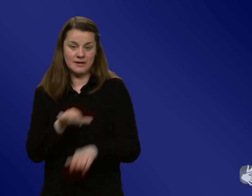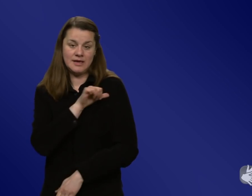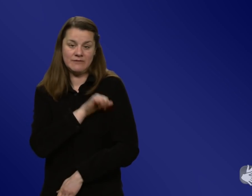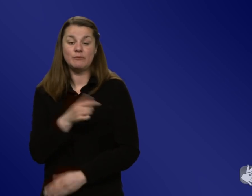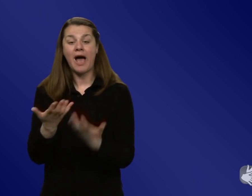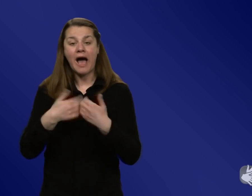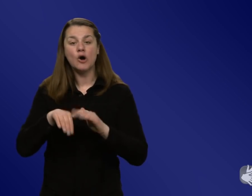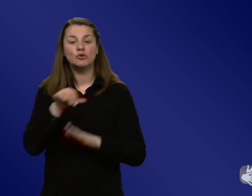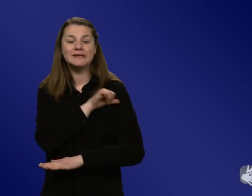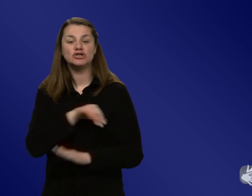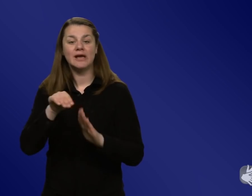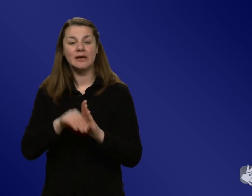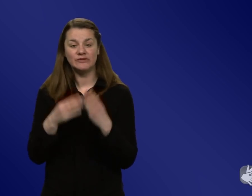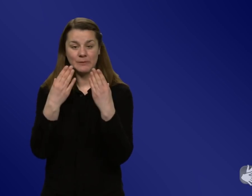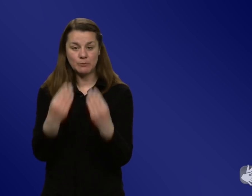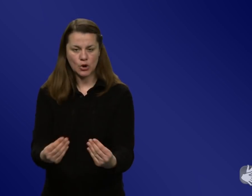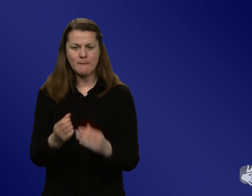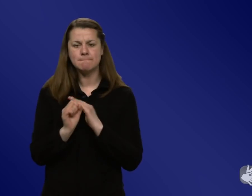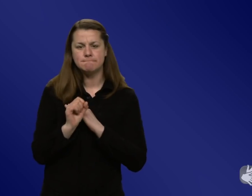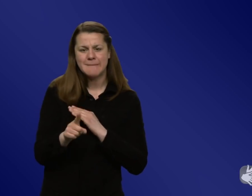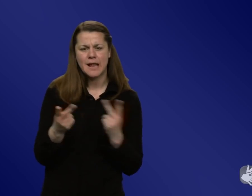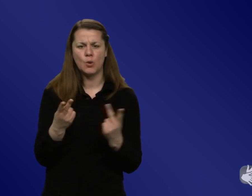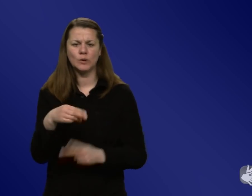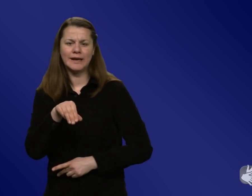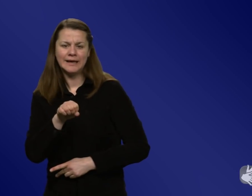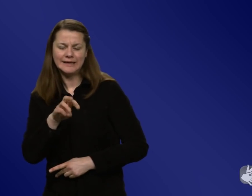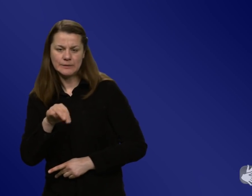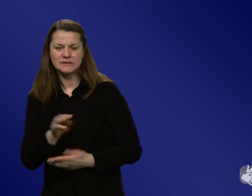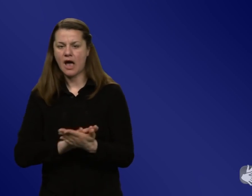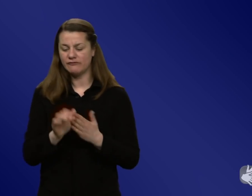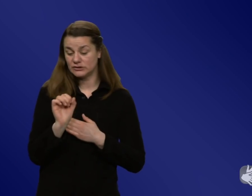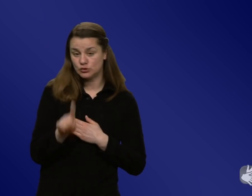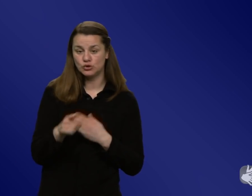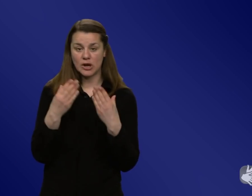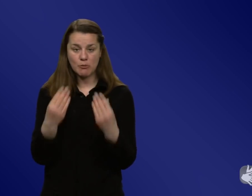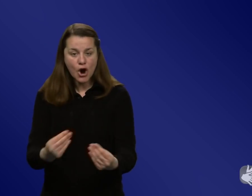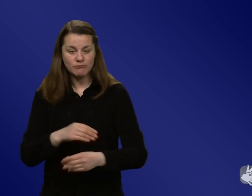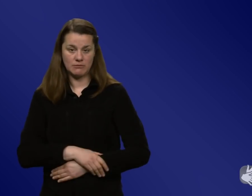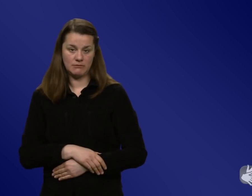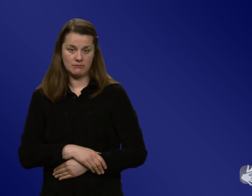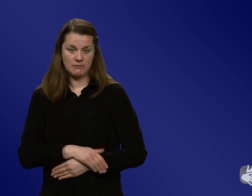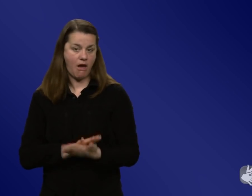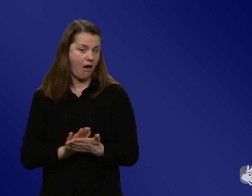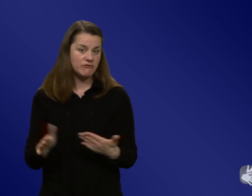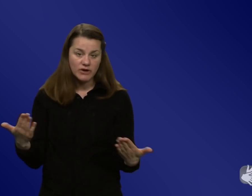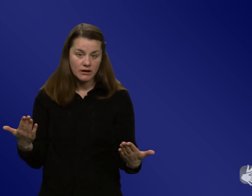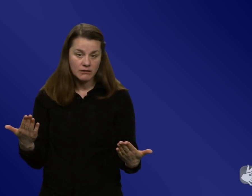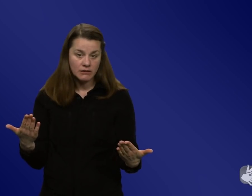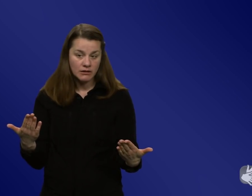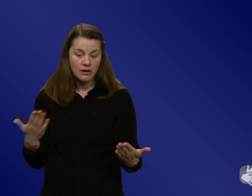bekommen oder per SMS, ich bin mir nicht genau sicher. Und man bekam ihn einfach zugeschickt. Also das, was wir vorhin schon besprochen haben. Man musste nicht, bei uns gab es